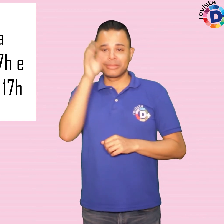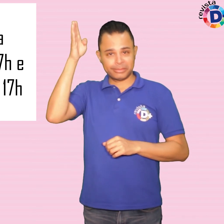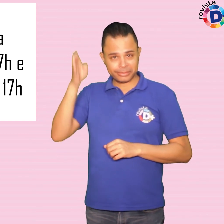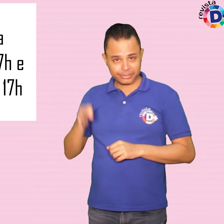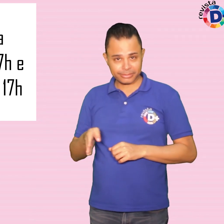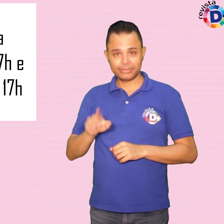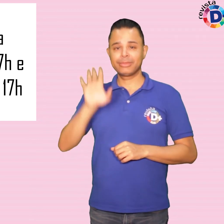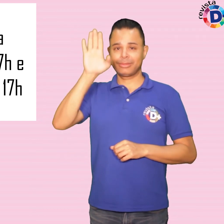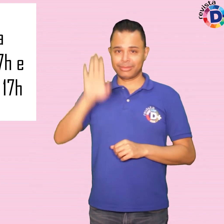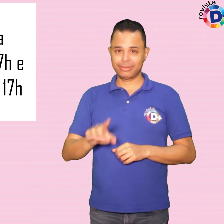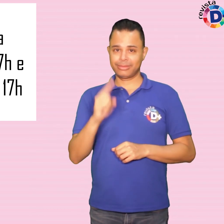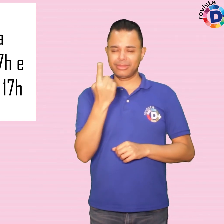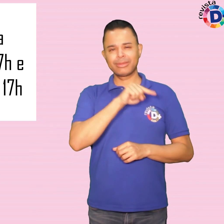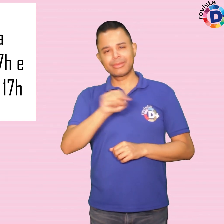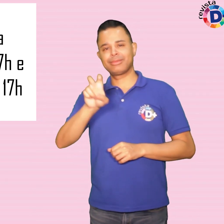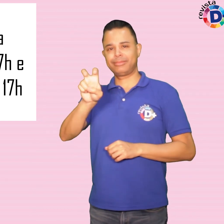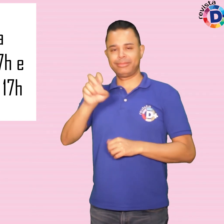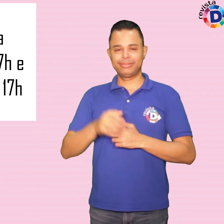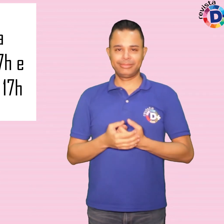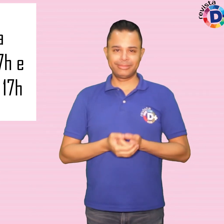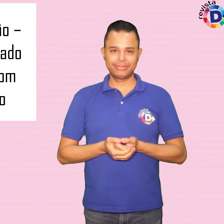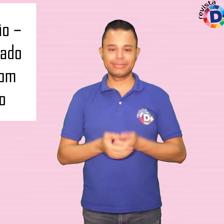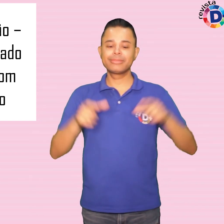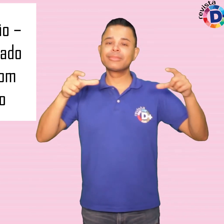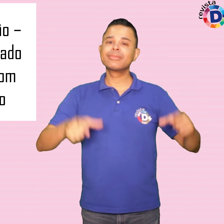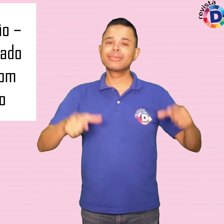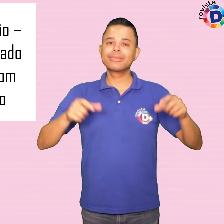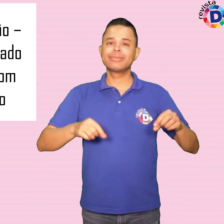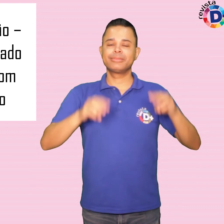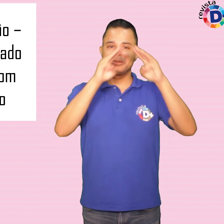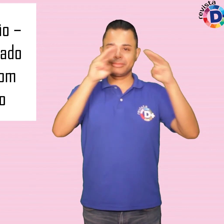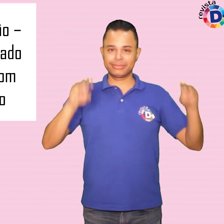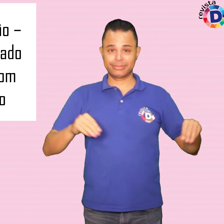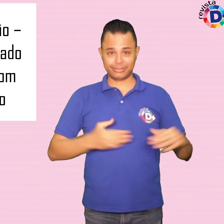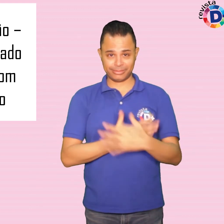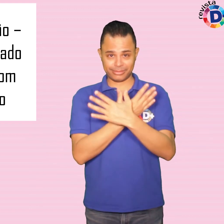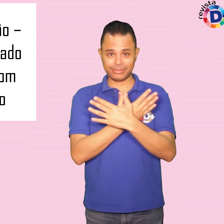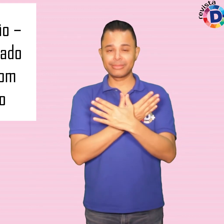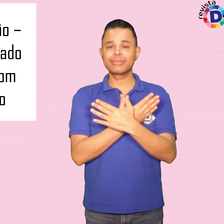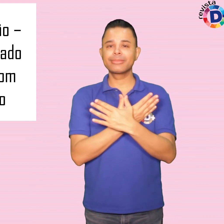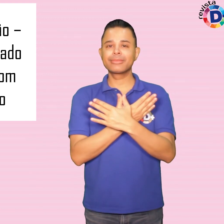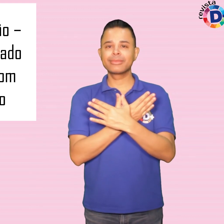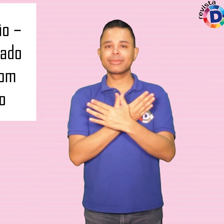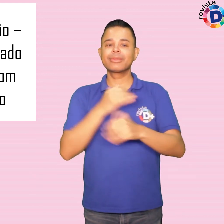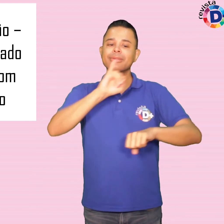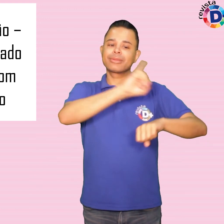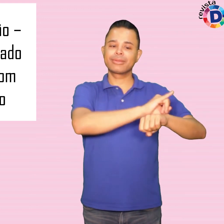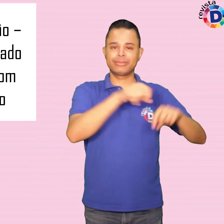da uma da tarde às 5. Local – Memorial da Inclusão Sede da Secretaria